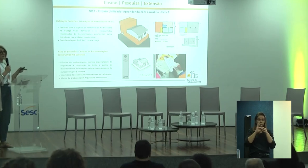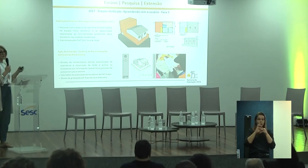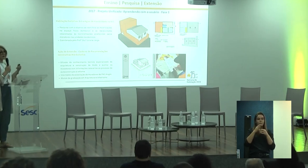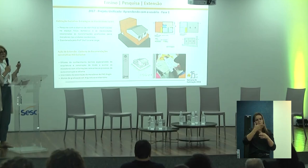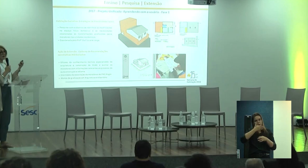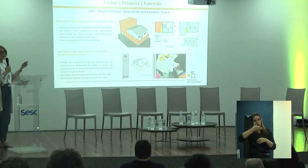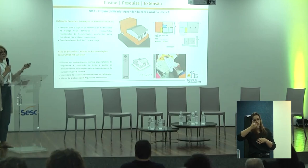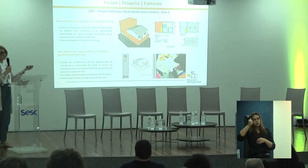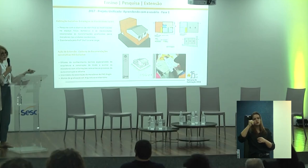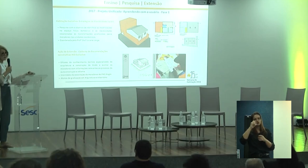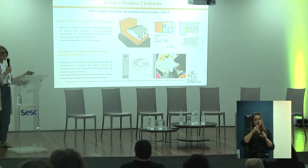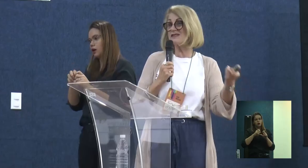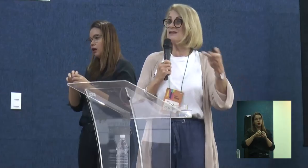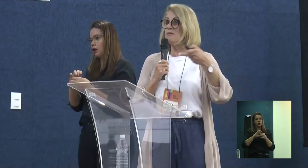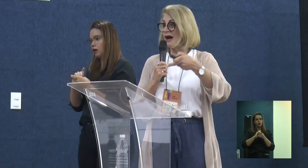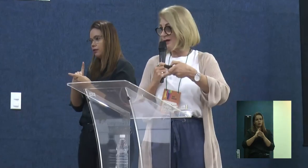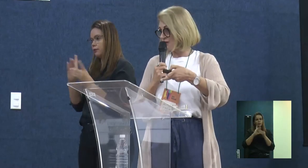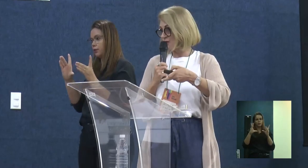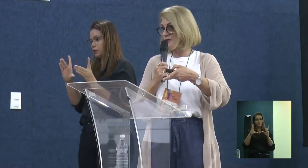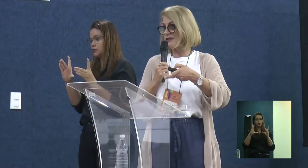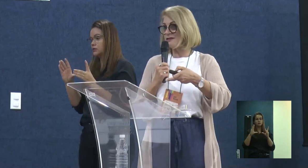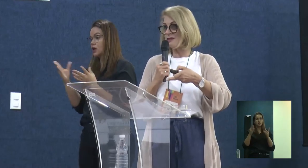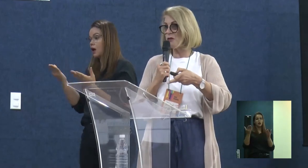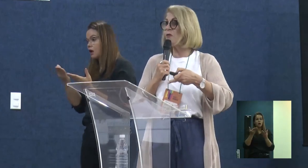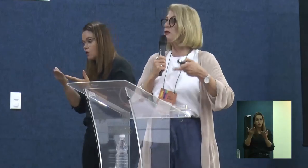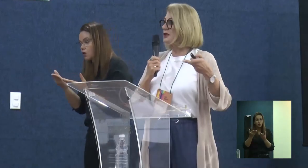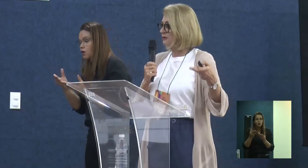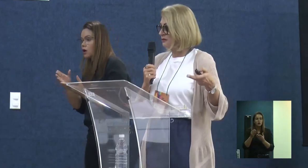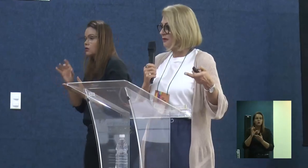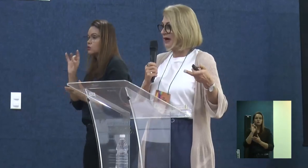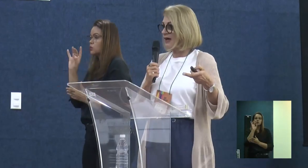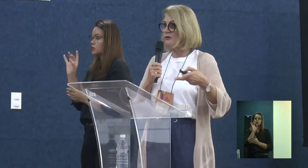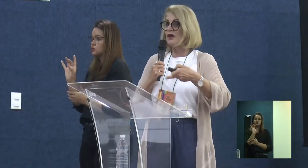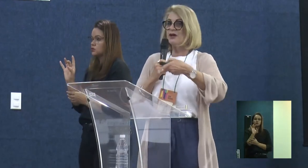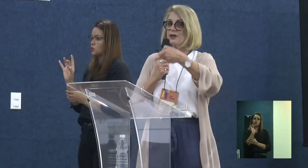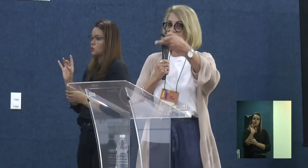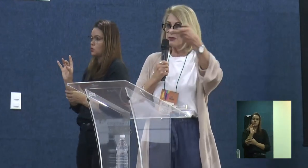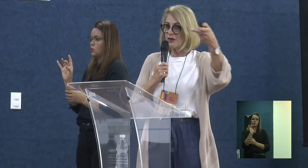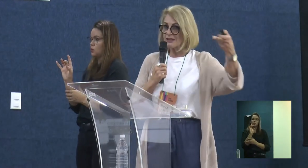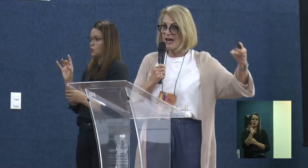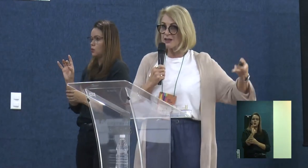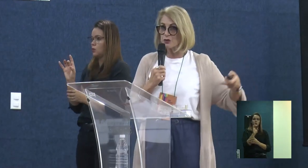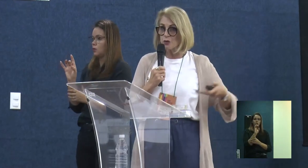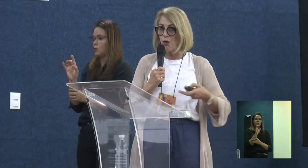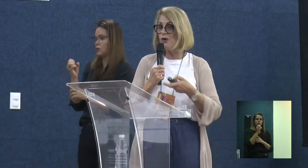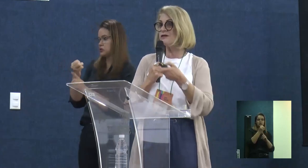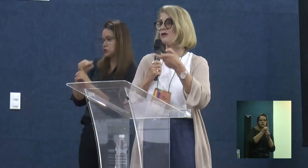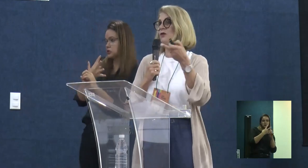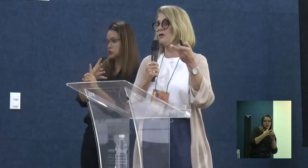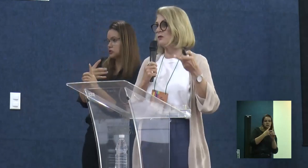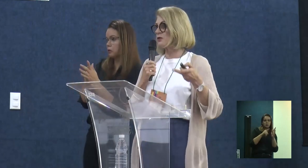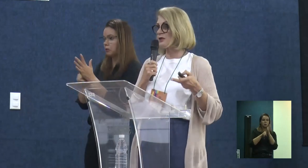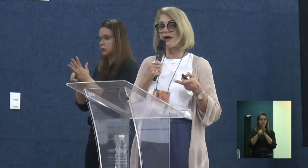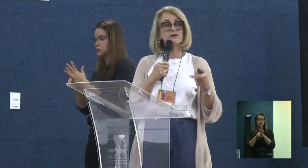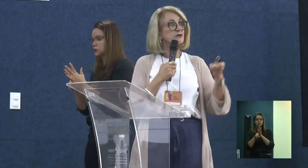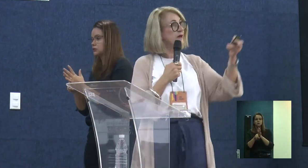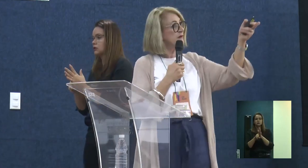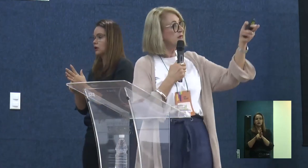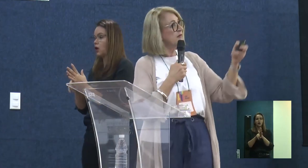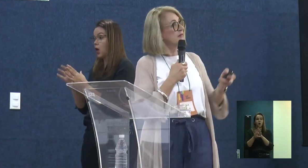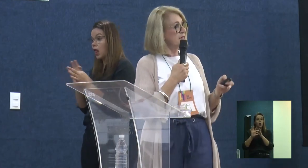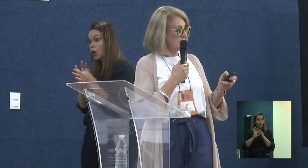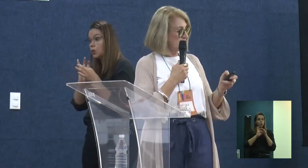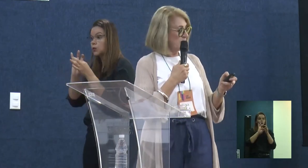é mais um projeto de pesquisa, e mais um de extensão, é um projeto unificado, em que a gente faz ações ao longo do